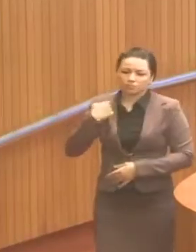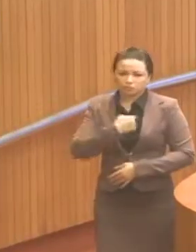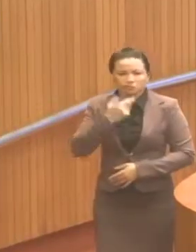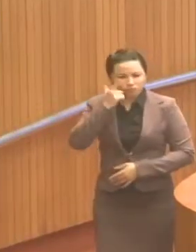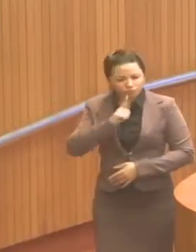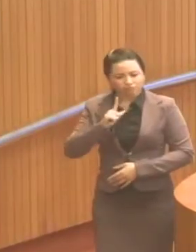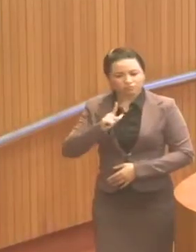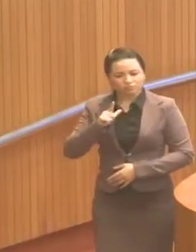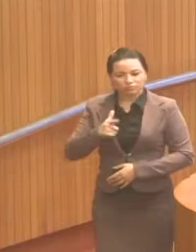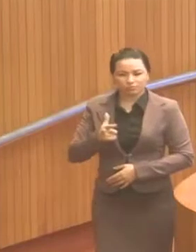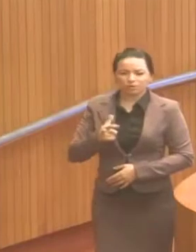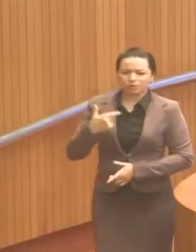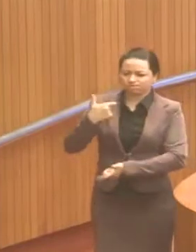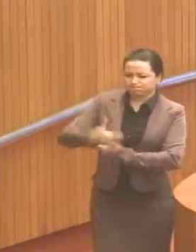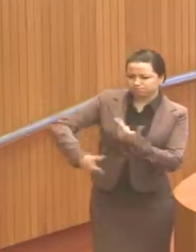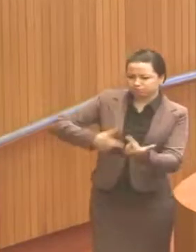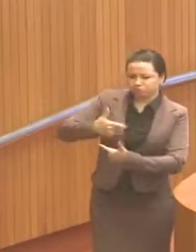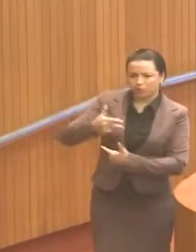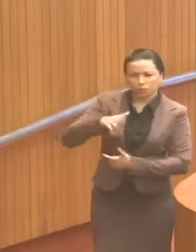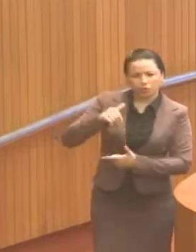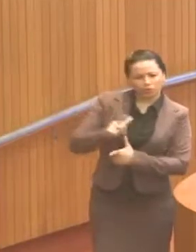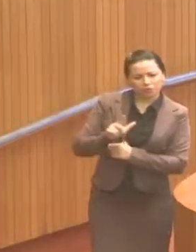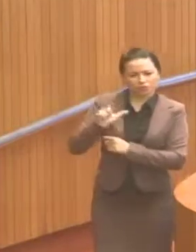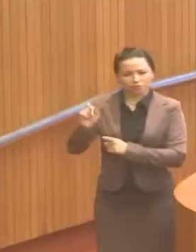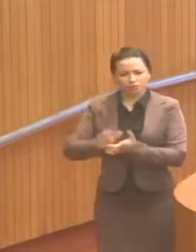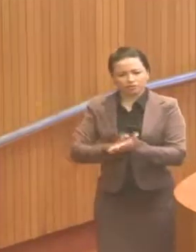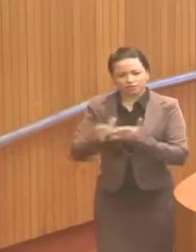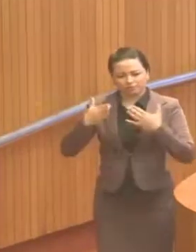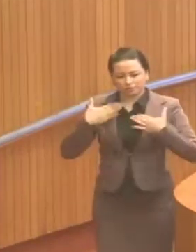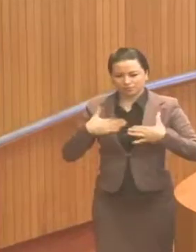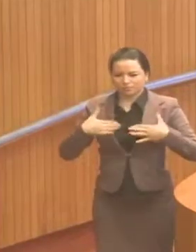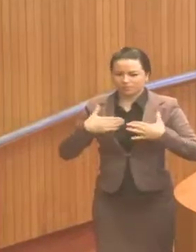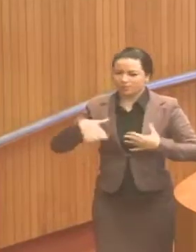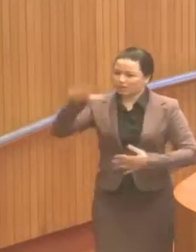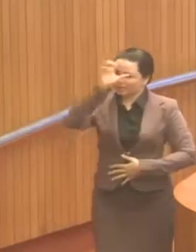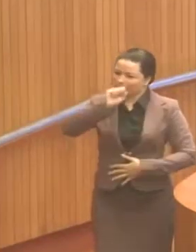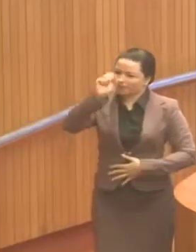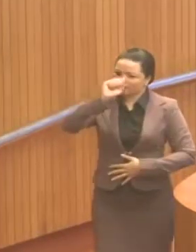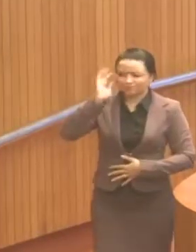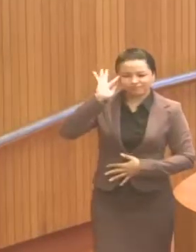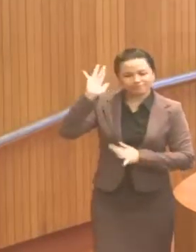com a bravura de quem não foge à luta e a ternura de quem aprendeu a sonhar. Muito obrigado, Sr. Presidente. Obrigado.